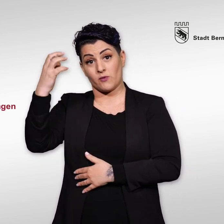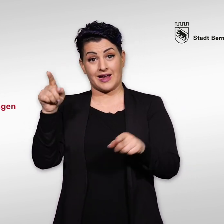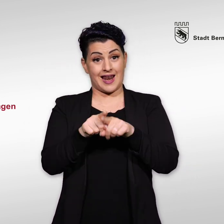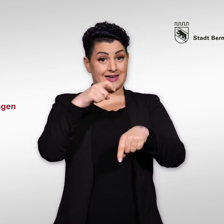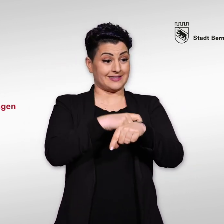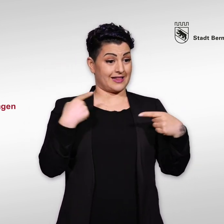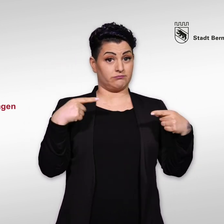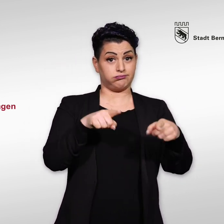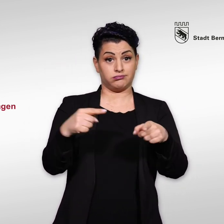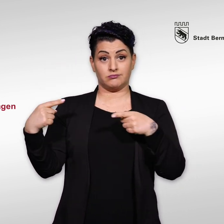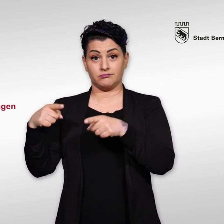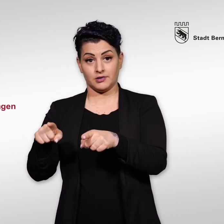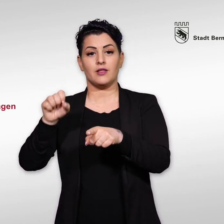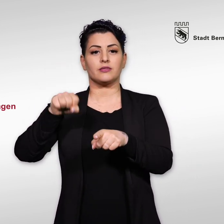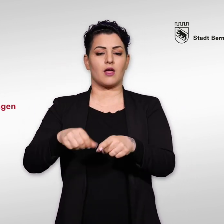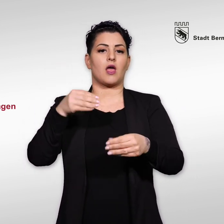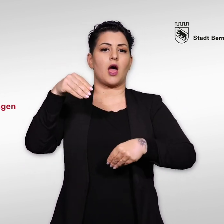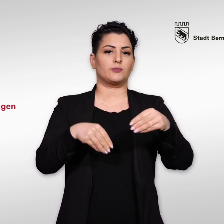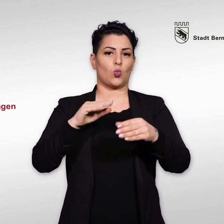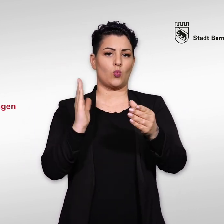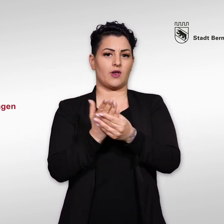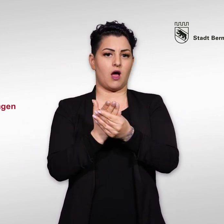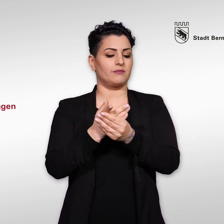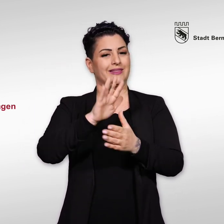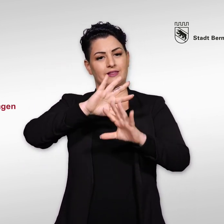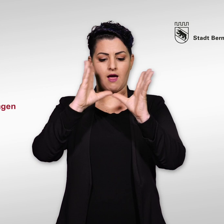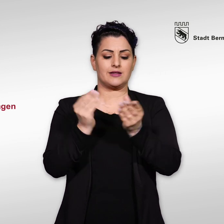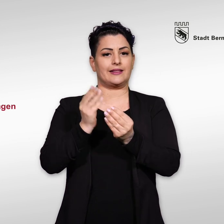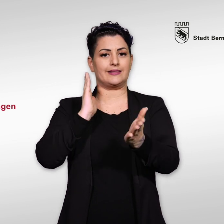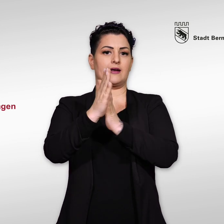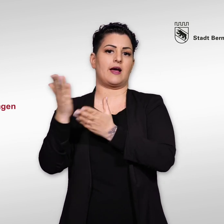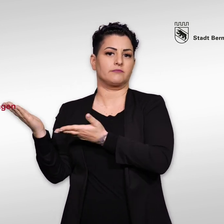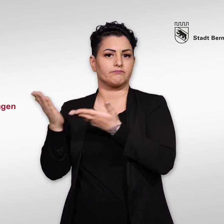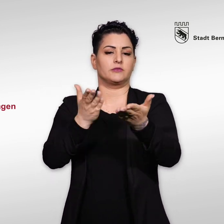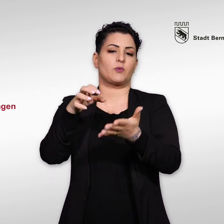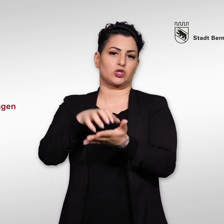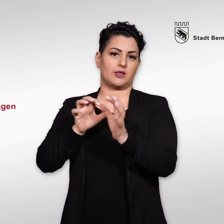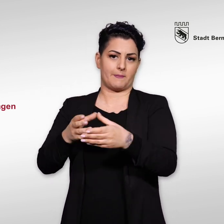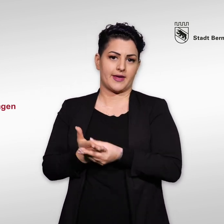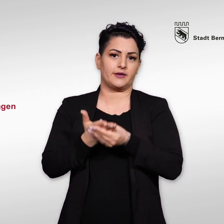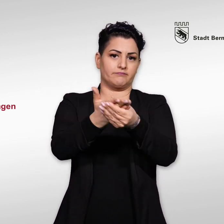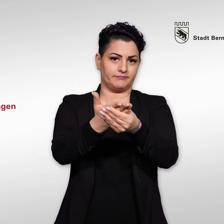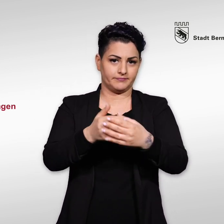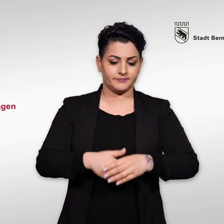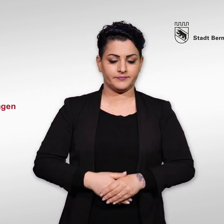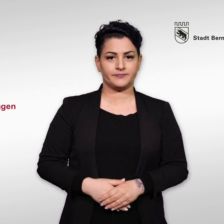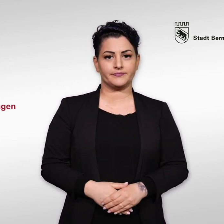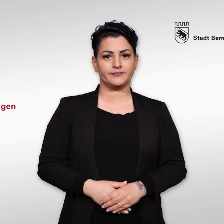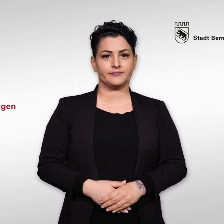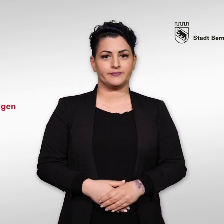Falls gleichzeitig auch kantonale oder eidgenössische Abstimmungen stattfinden, erhalten Sie alle Unterlagen direkt von der Stadt